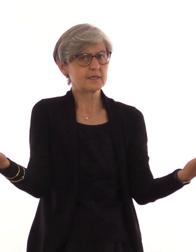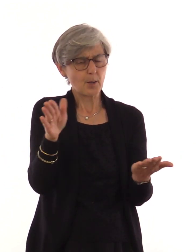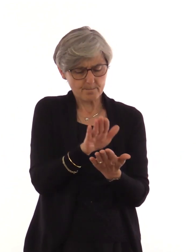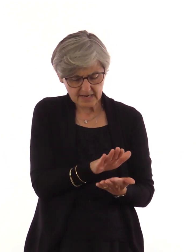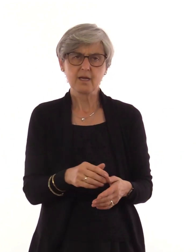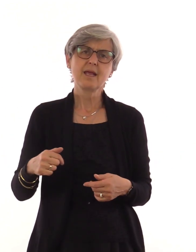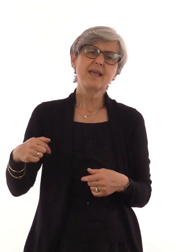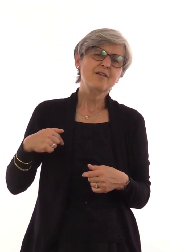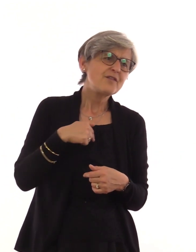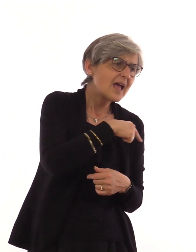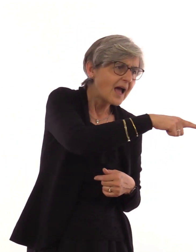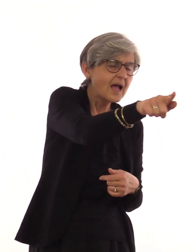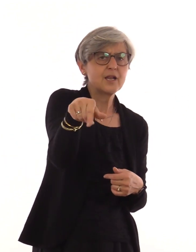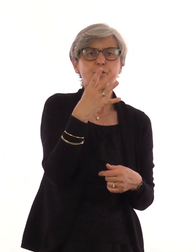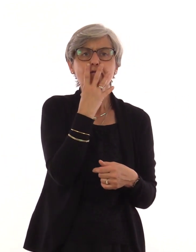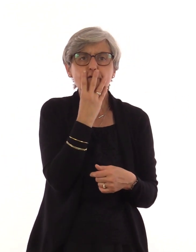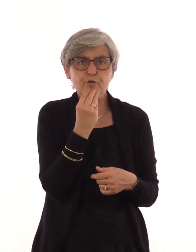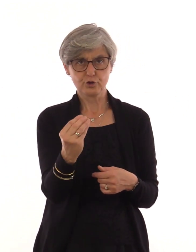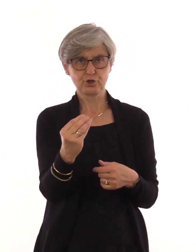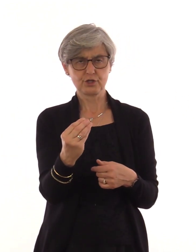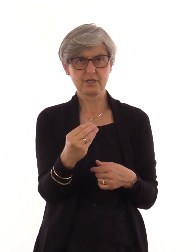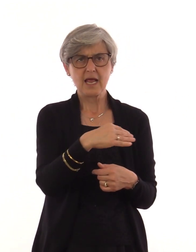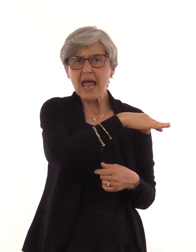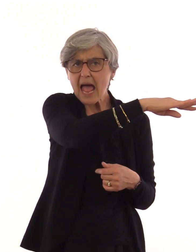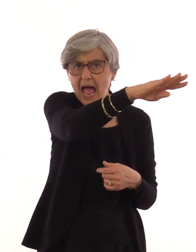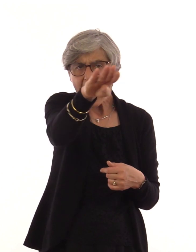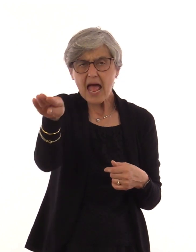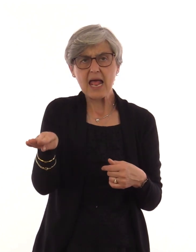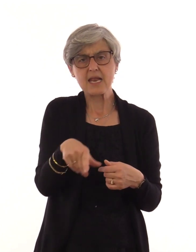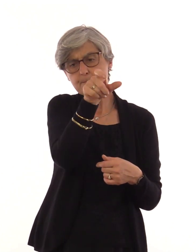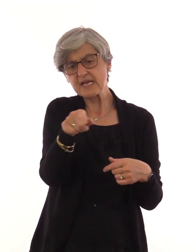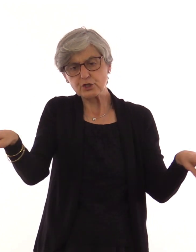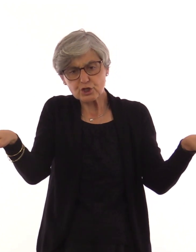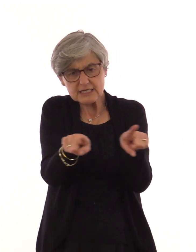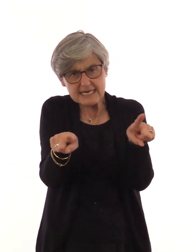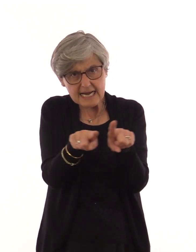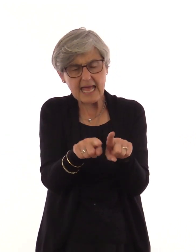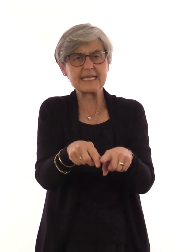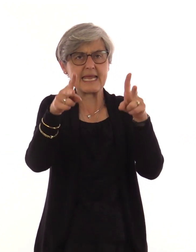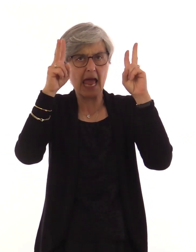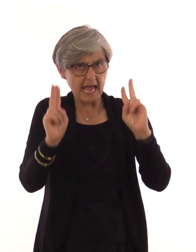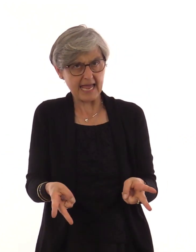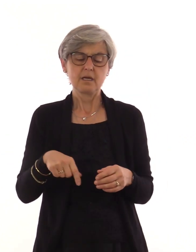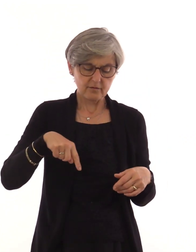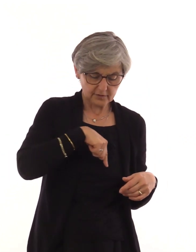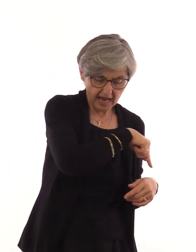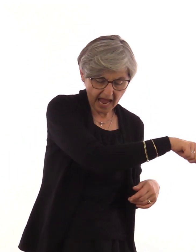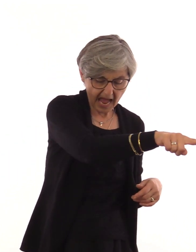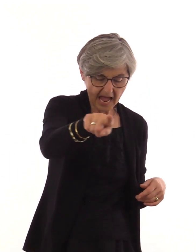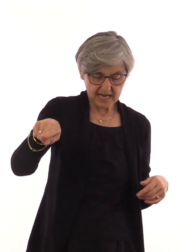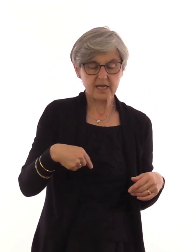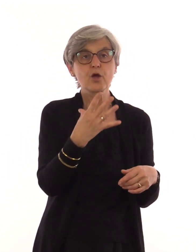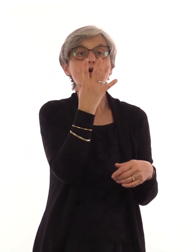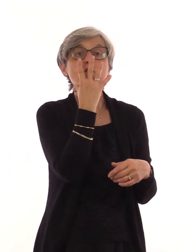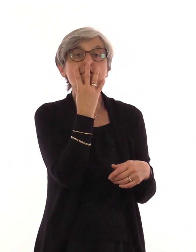Rechte in Deutschland. Wir wünschen uns Inklusion, Teilhabe und Nicht